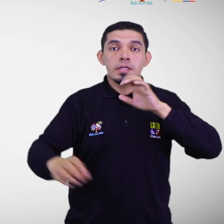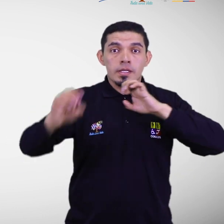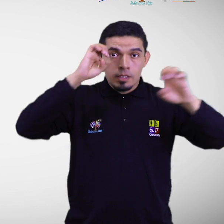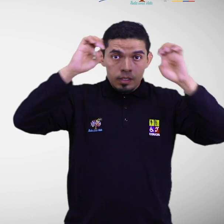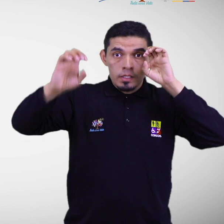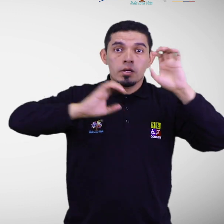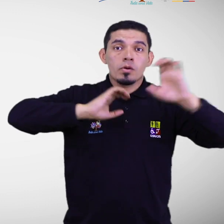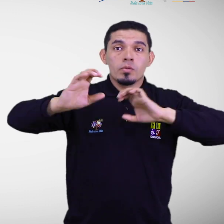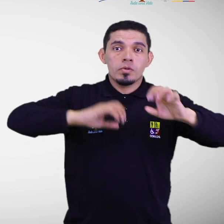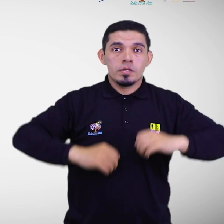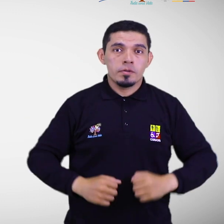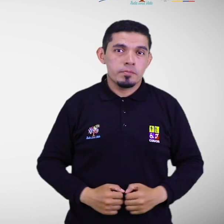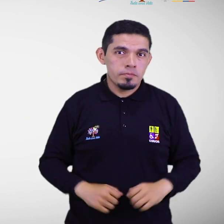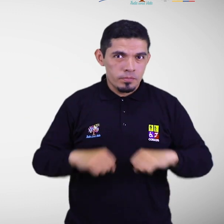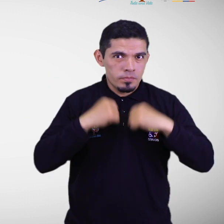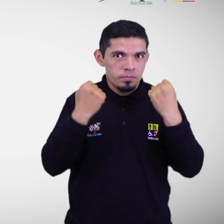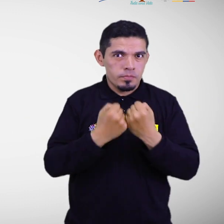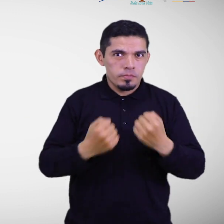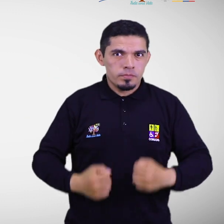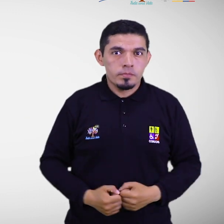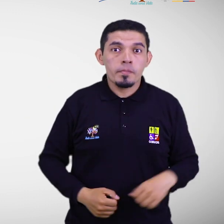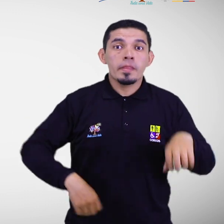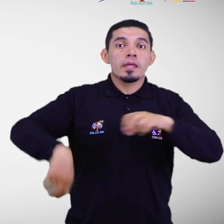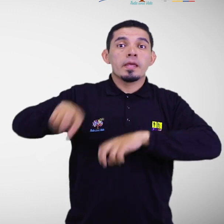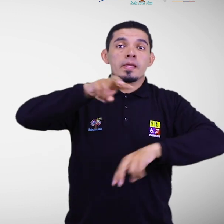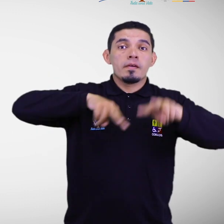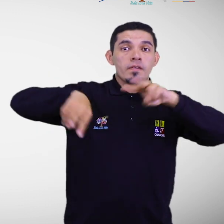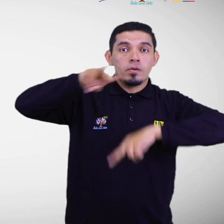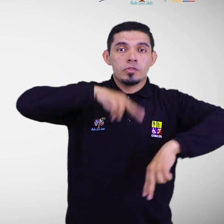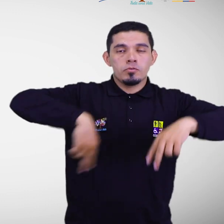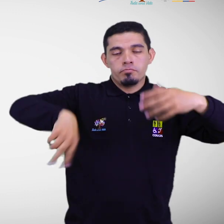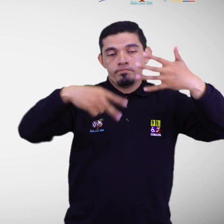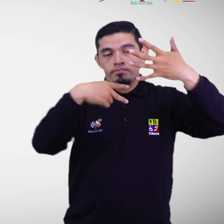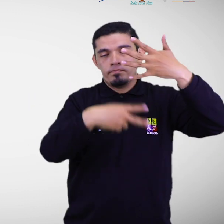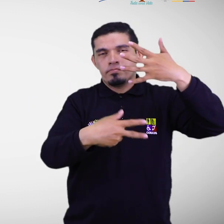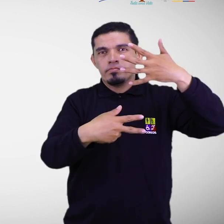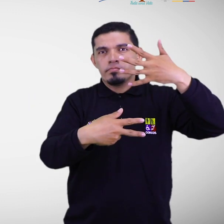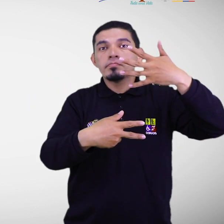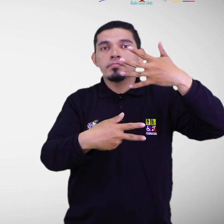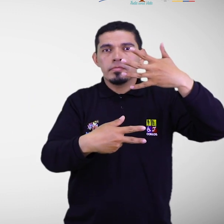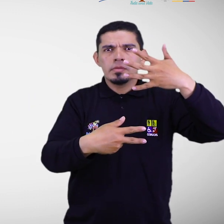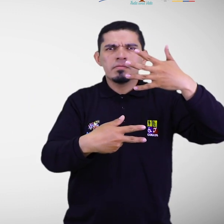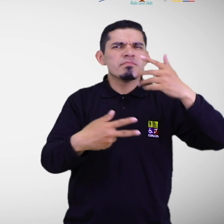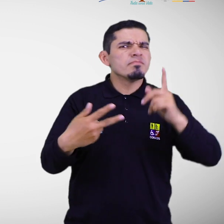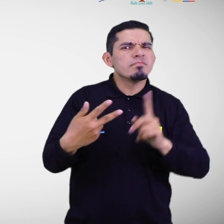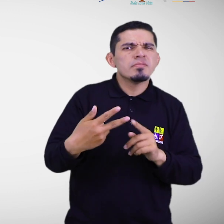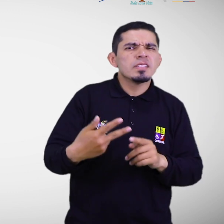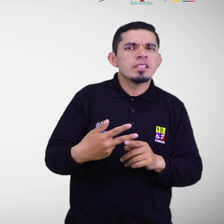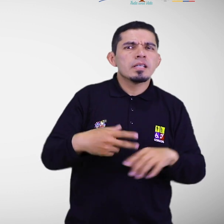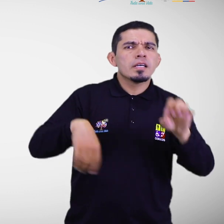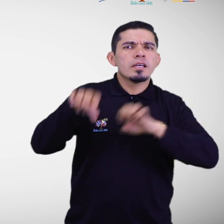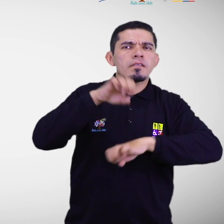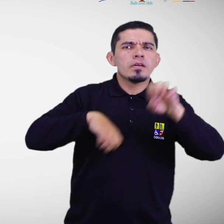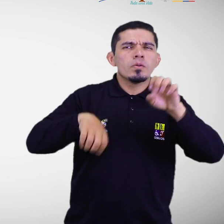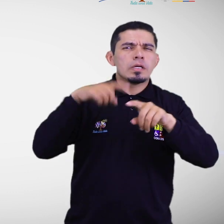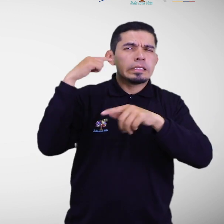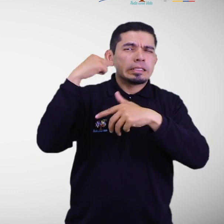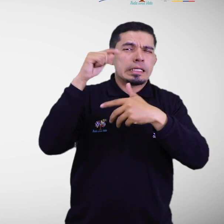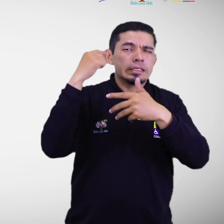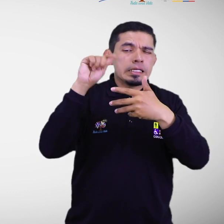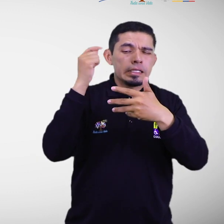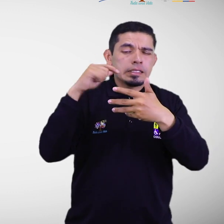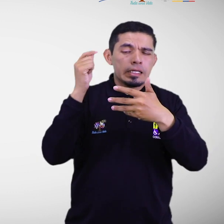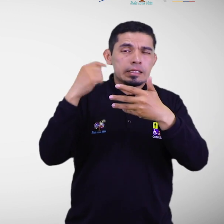social. Evaluación del ejercicio. Consiste en evaluar los diferentes aspectos y parámetros de cumplimiento